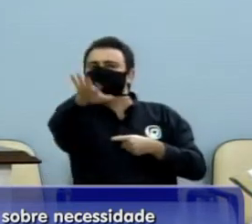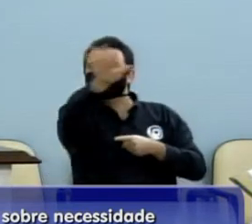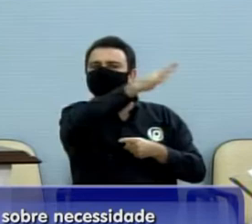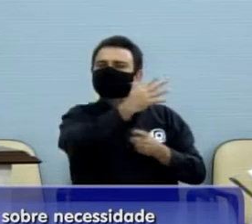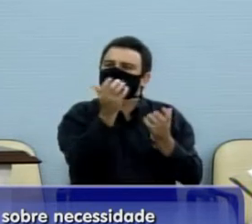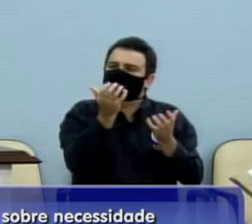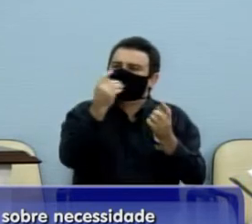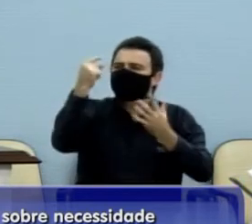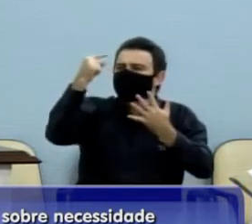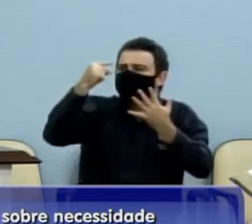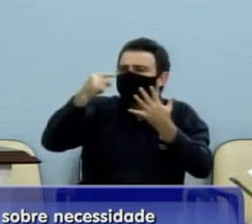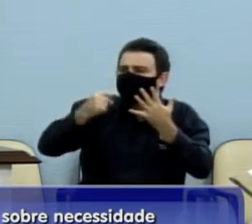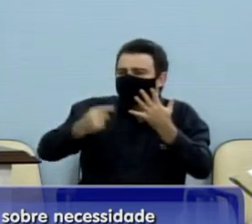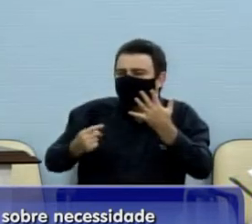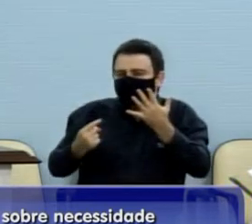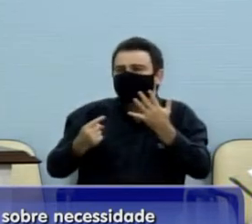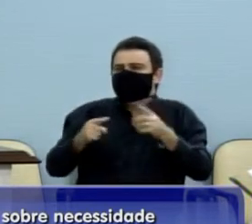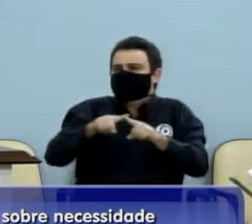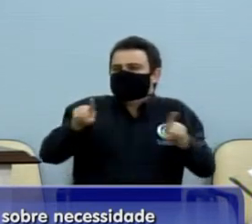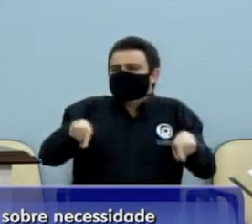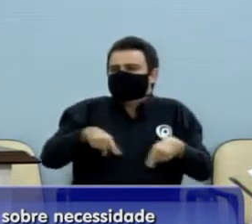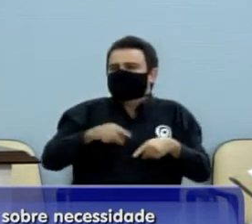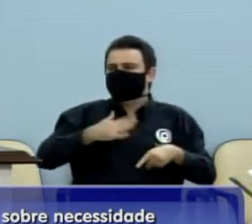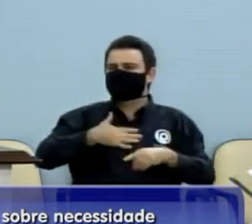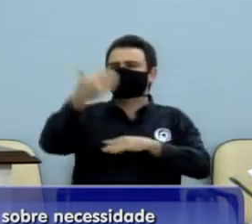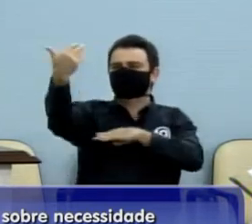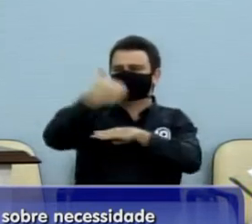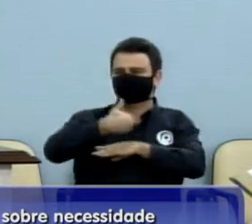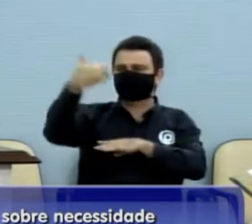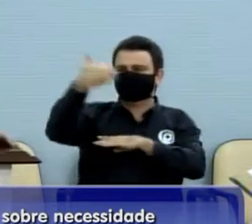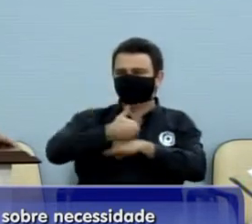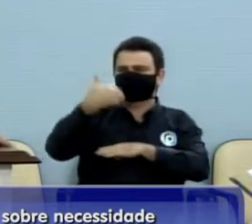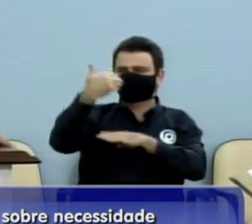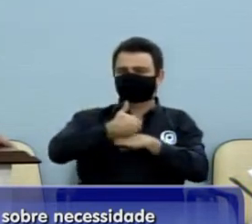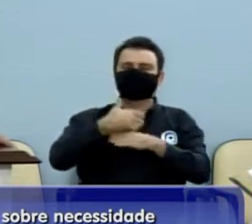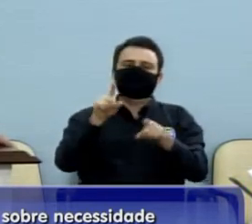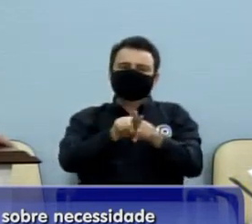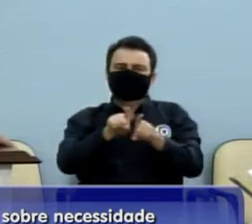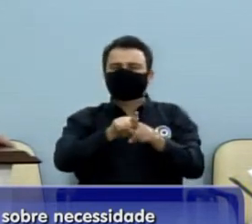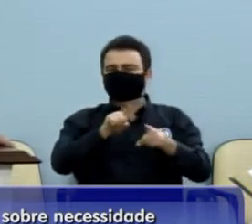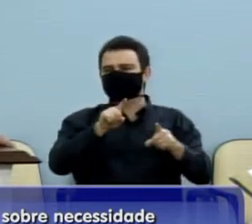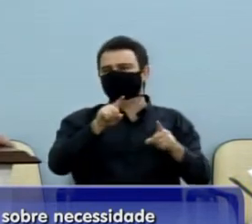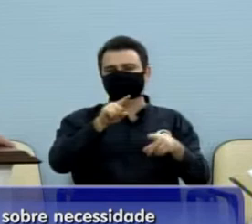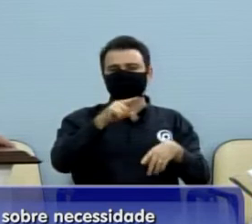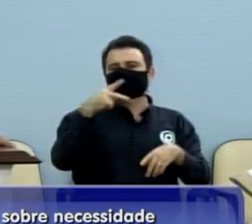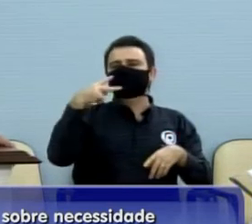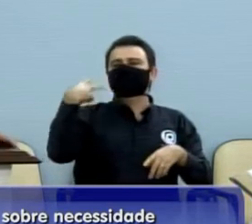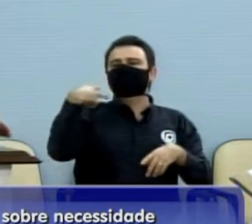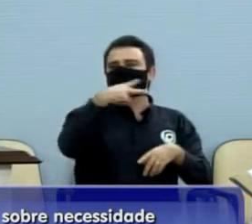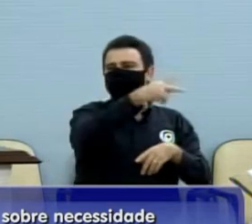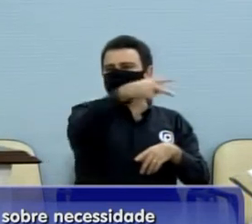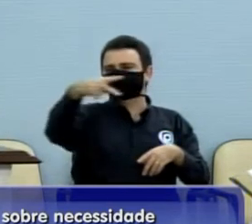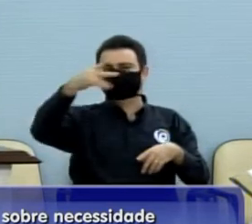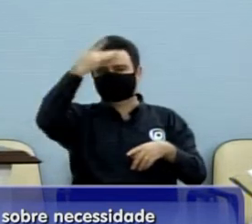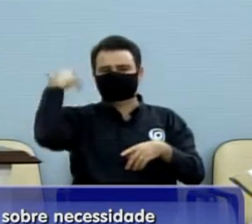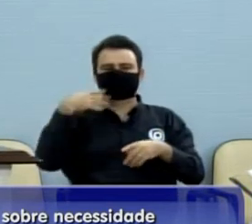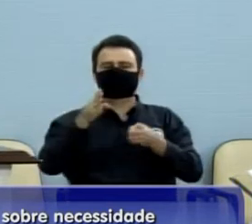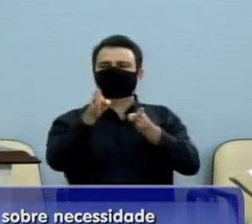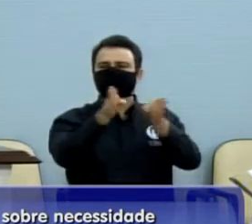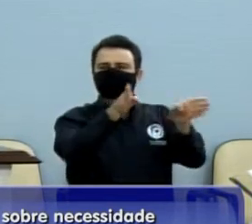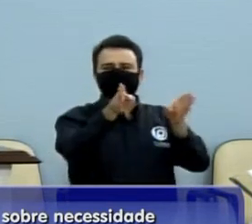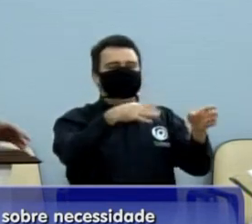acho que quase todos os gabinetes recebem pedidos, reclamações, eu tenho recebido muitos